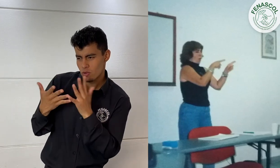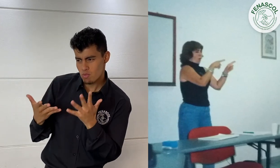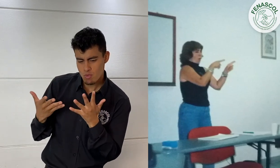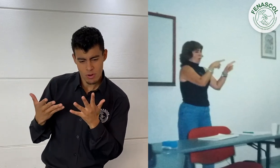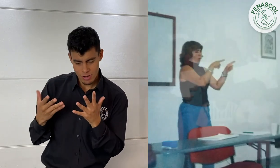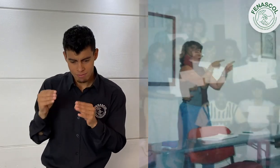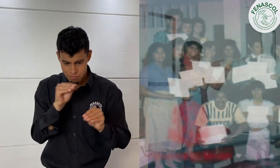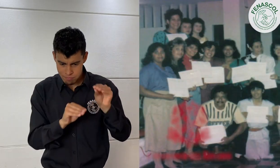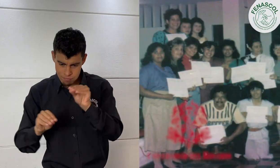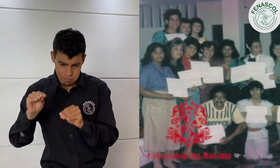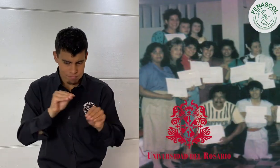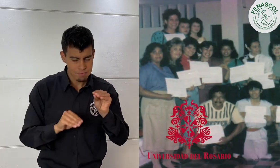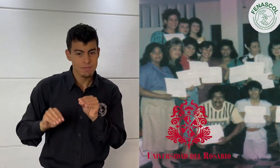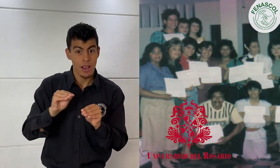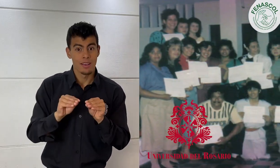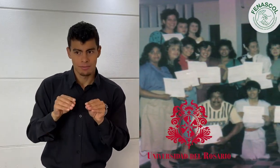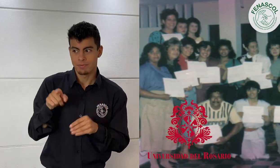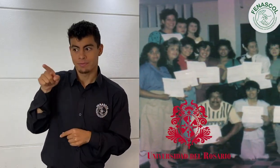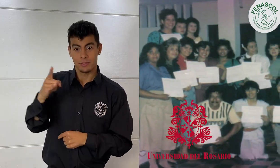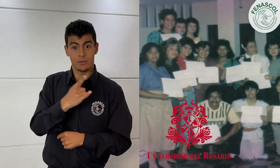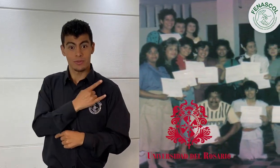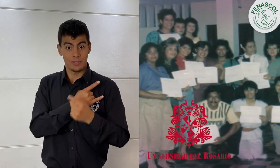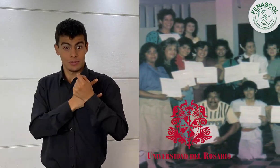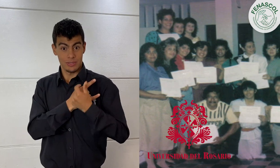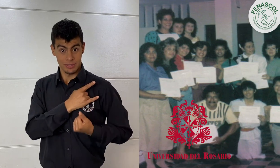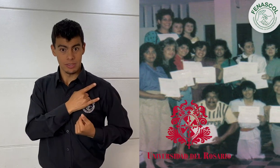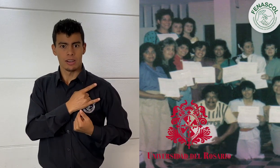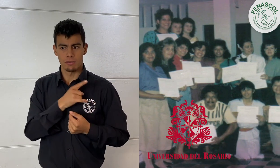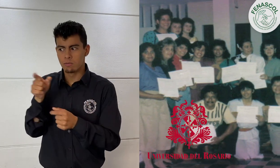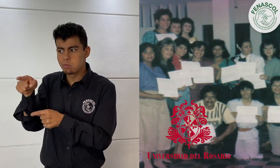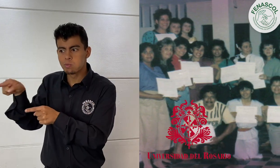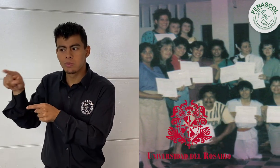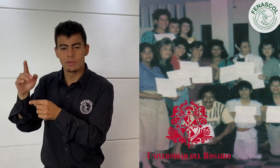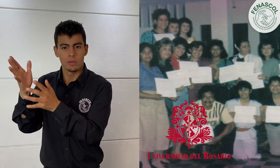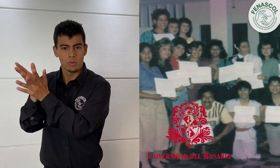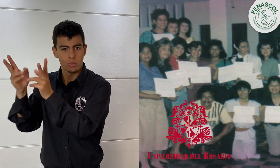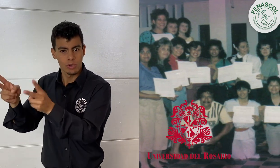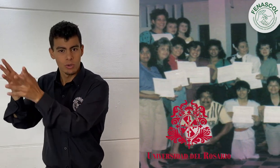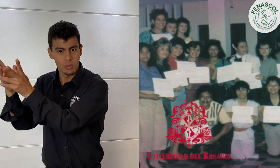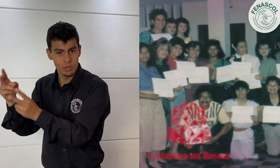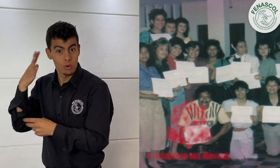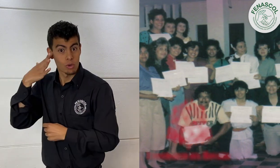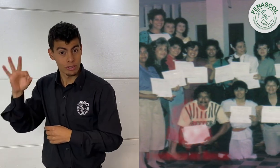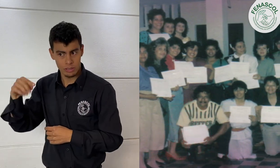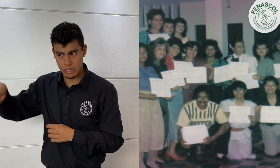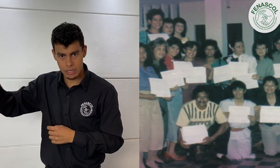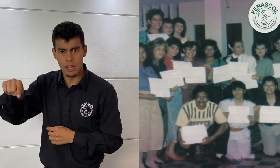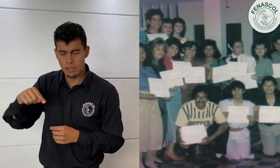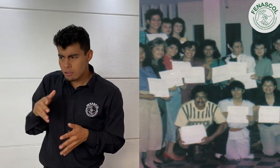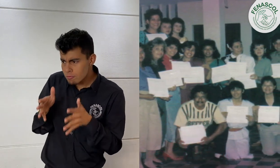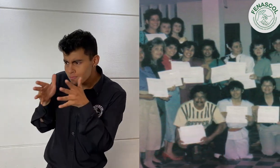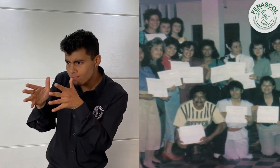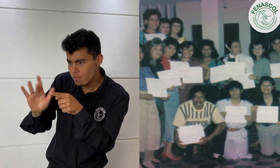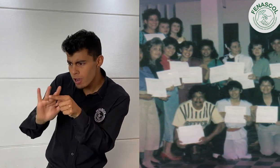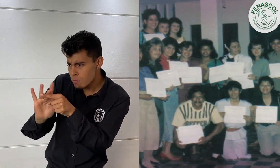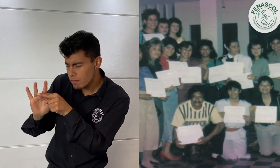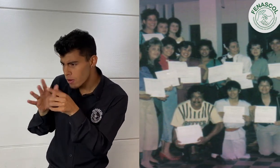mejor forma de enseñar a los oyentes. Este programa fue aplicado en un grupo de estudiantes de la Universidad del